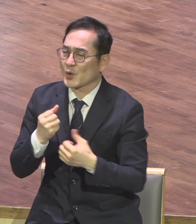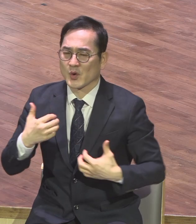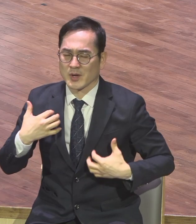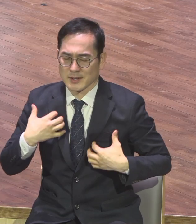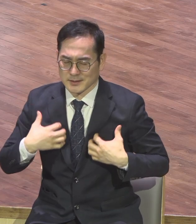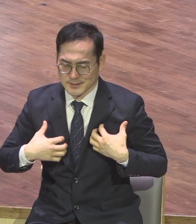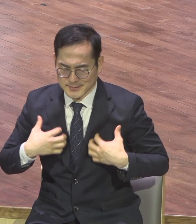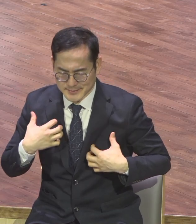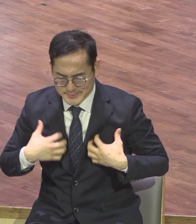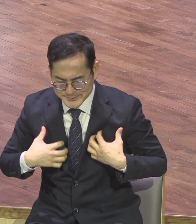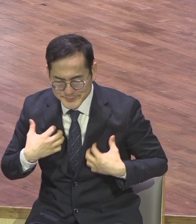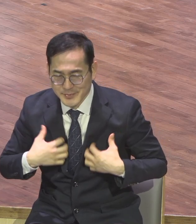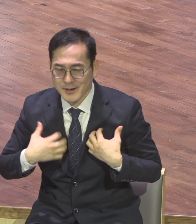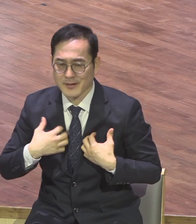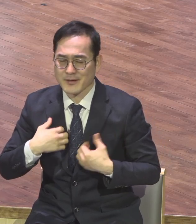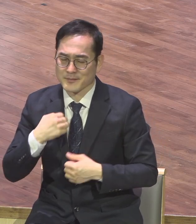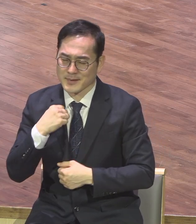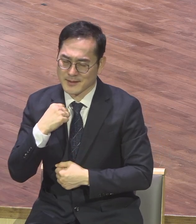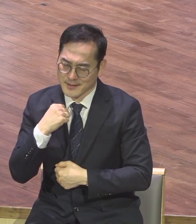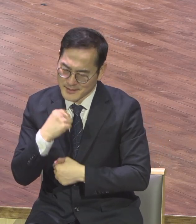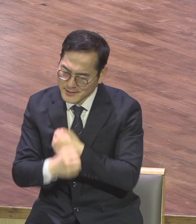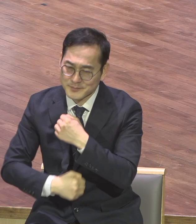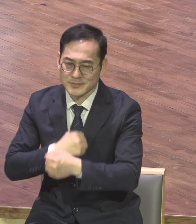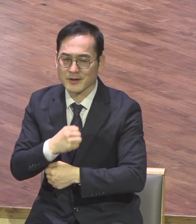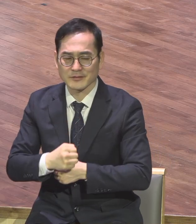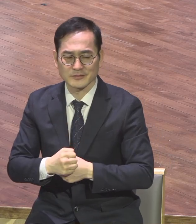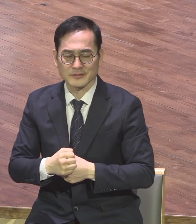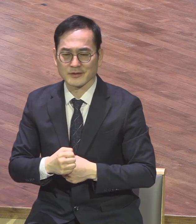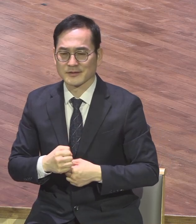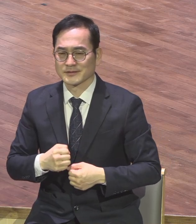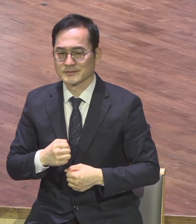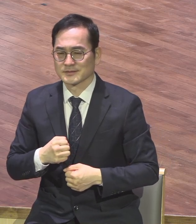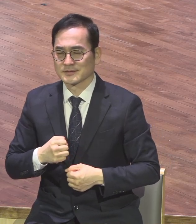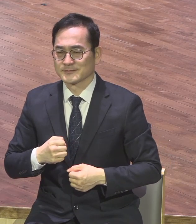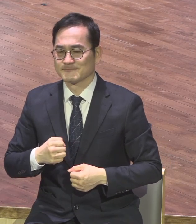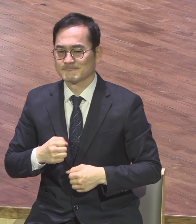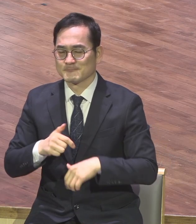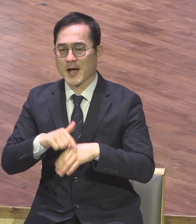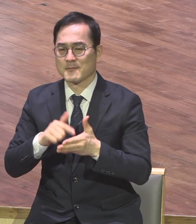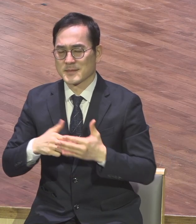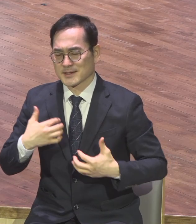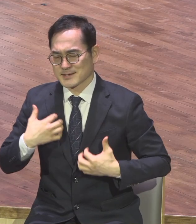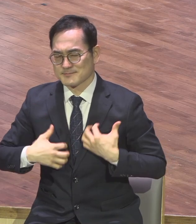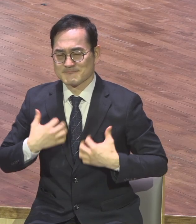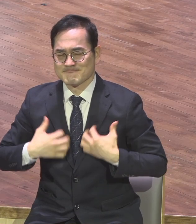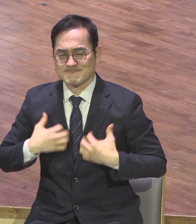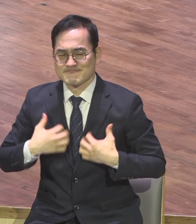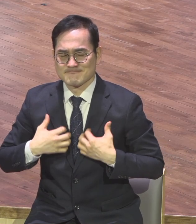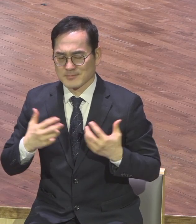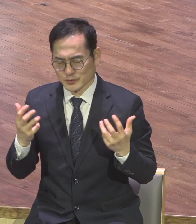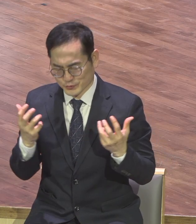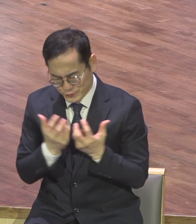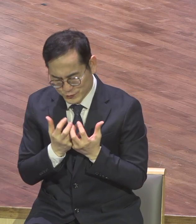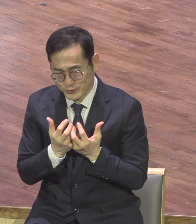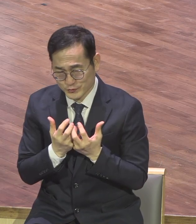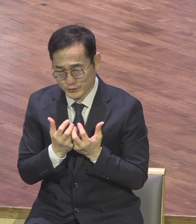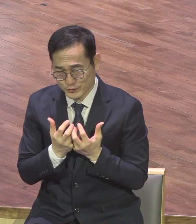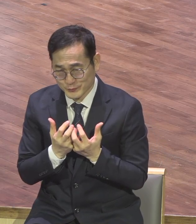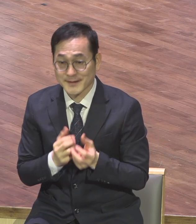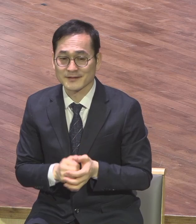마음의 즐거움이 넘쳤다 그렇게 밝히고 있어요 지금 우리 교회